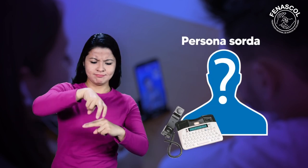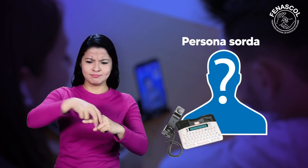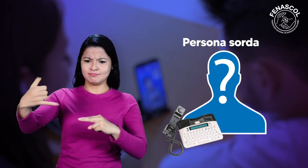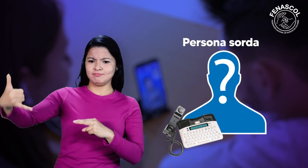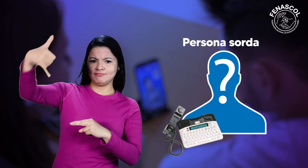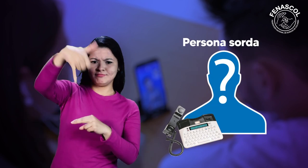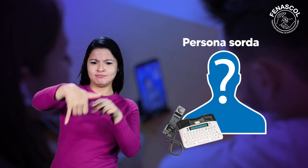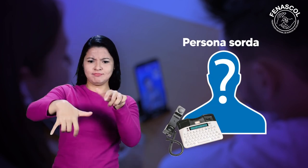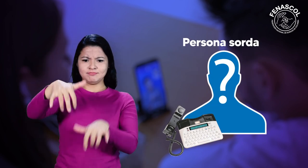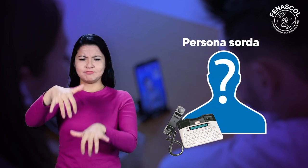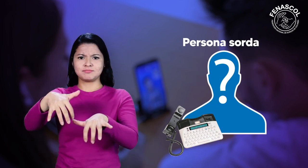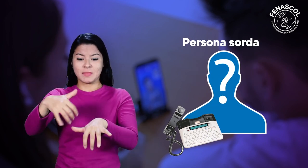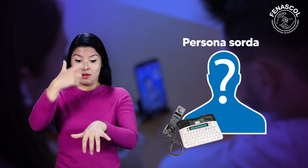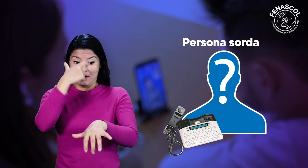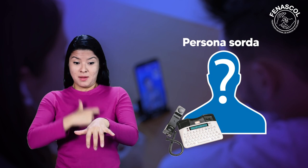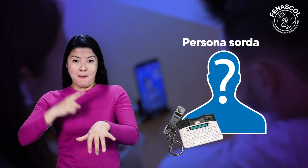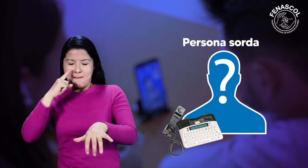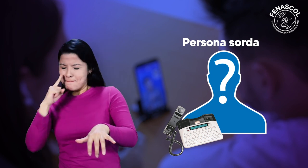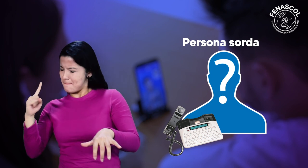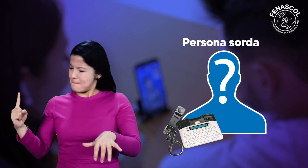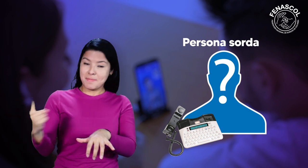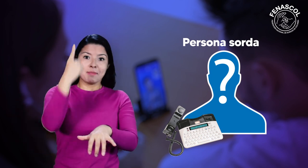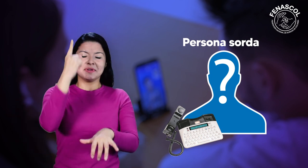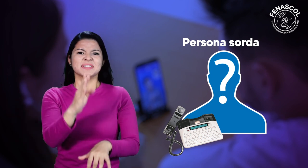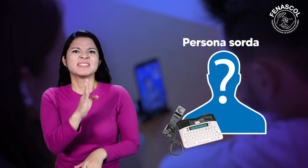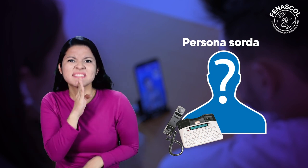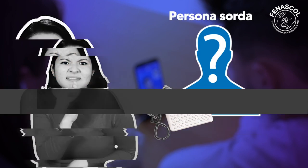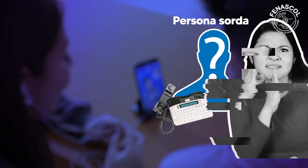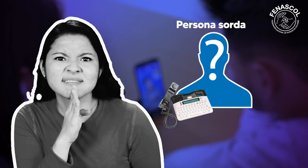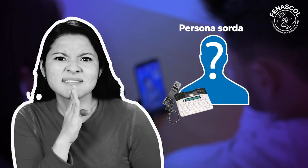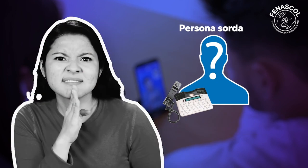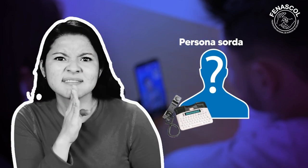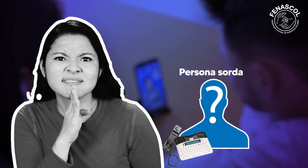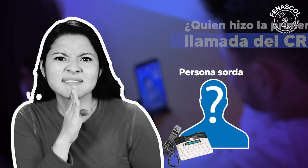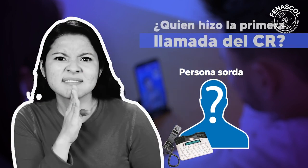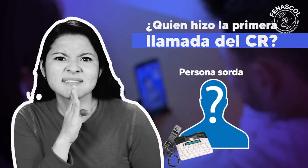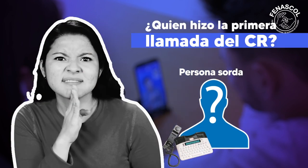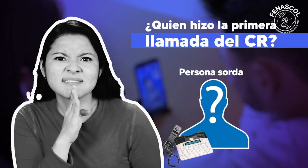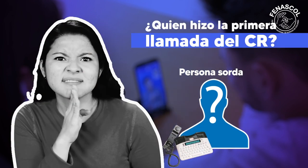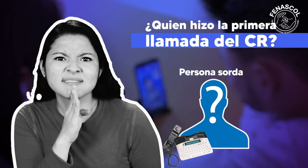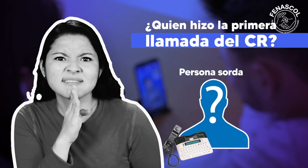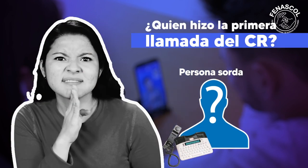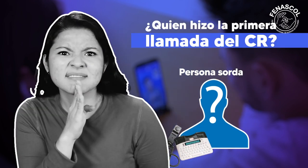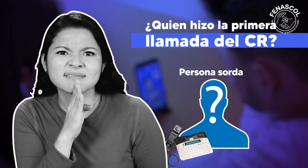TTY. Pero, ¿saben ustedes quién hizo la primera llamada del Centro de Relevo?